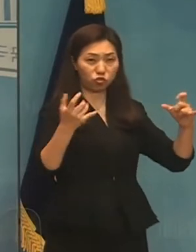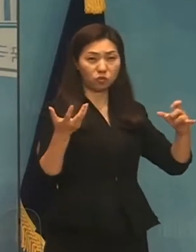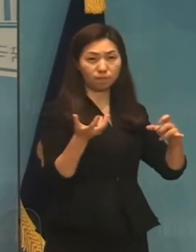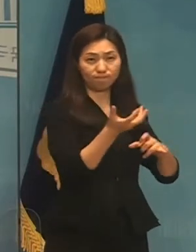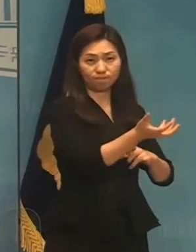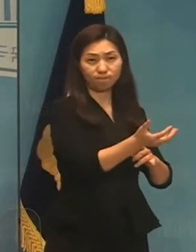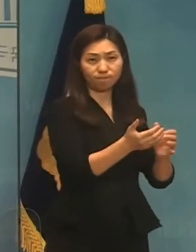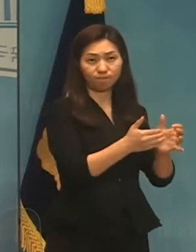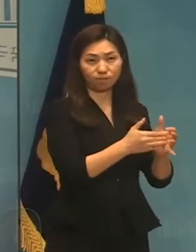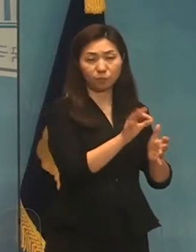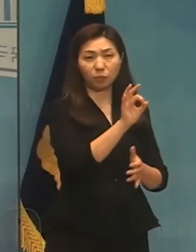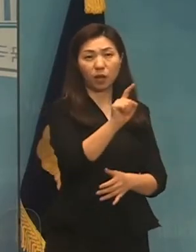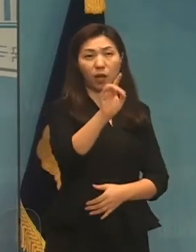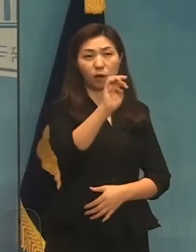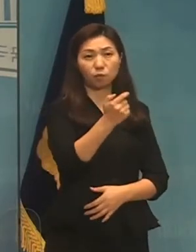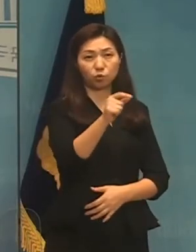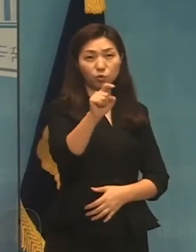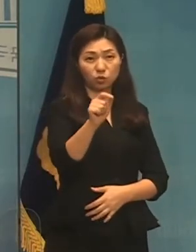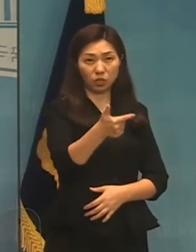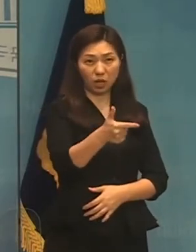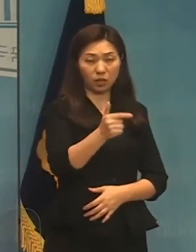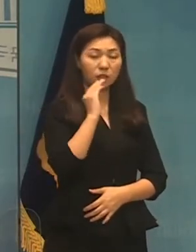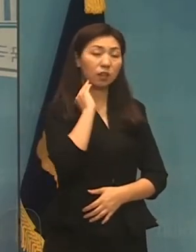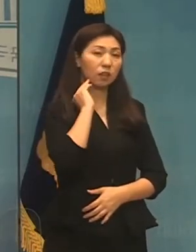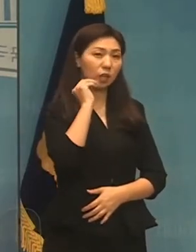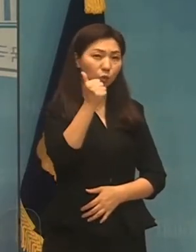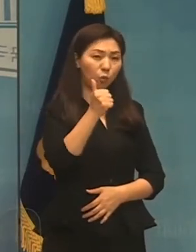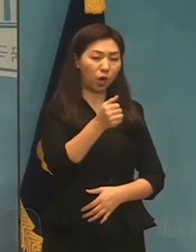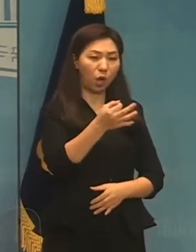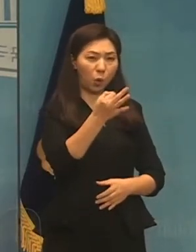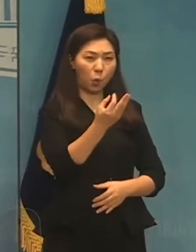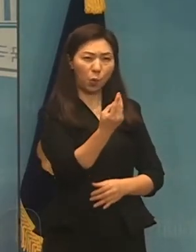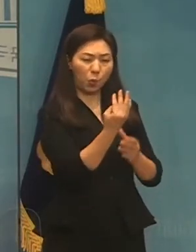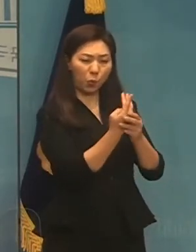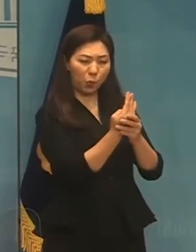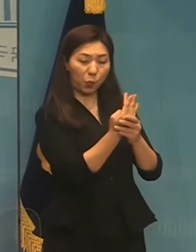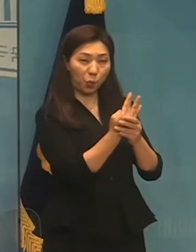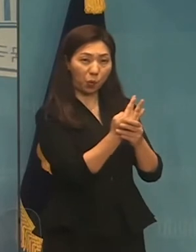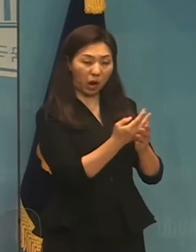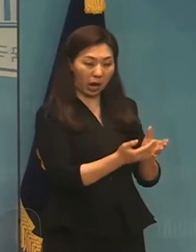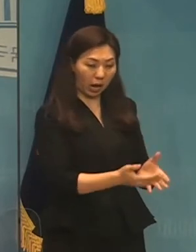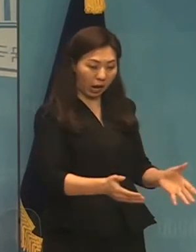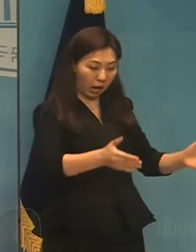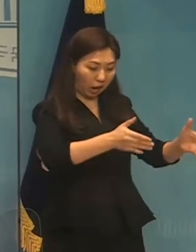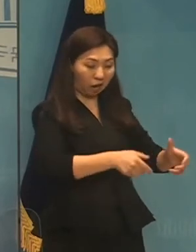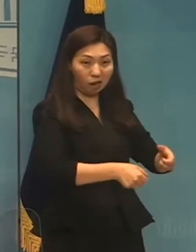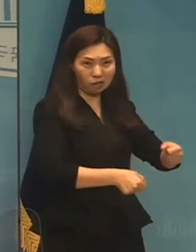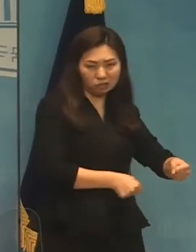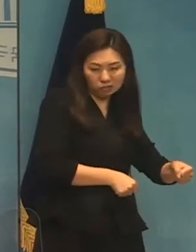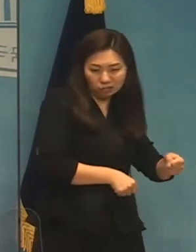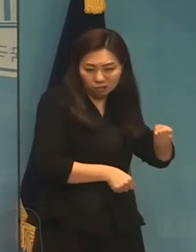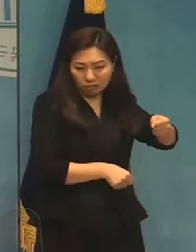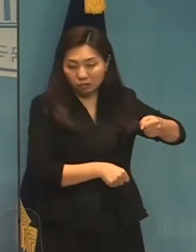단위 아프간 대통령은 논다발을 가득 실은 채, 국가와 국민을 버리고 망쳤습니다.